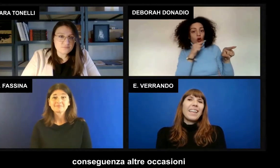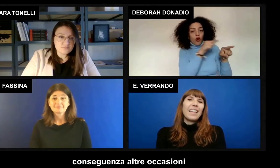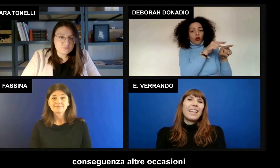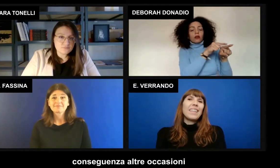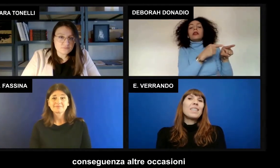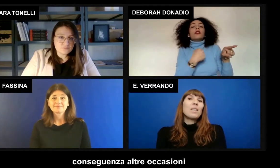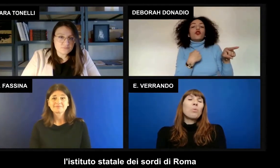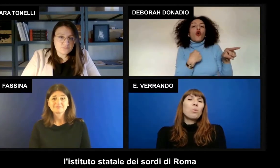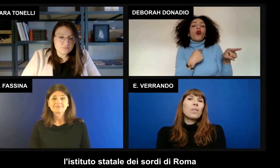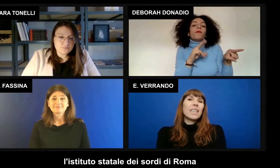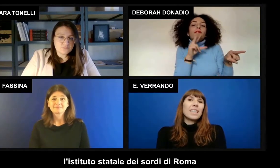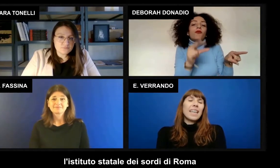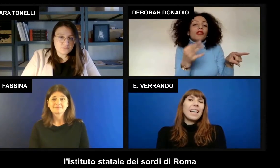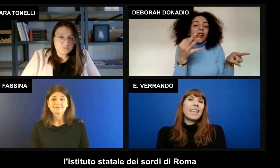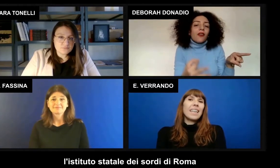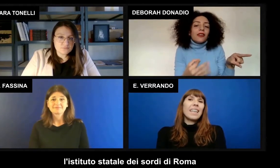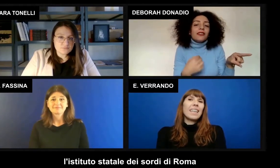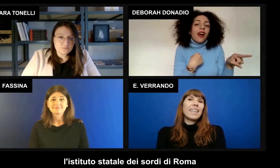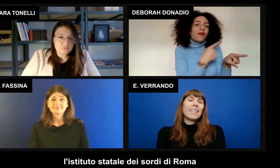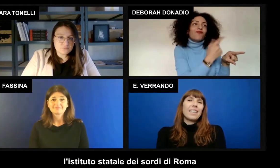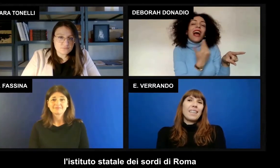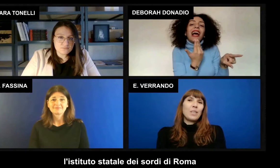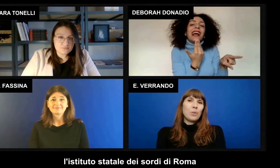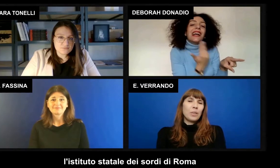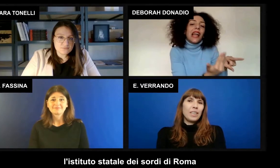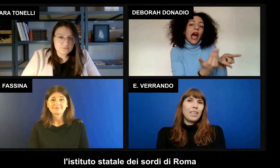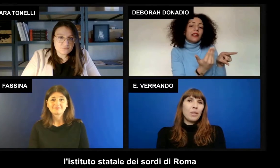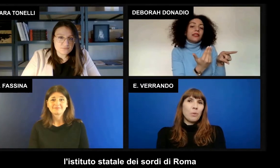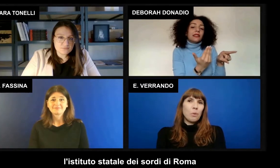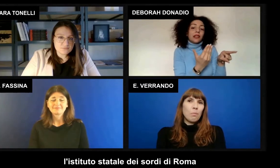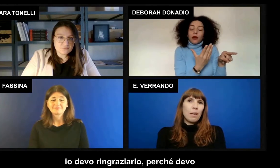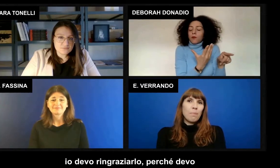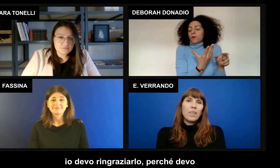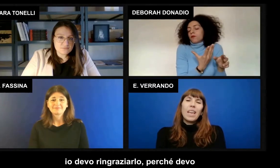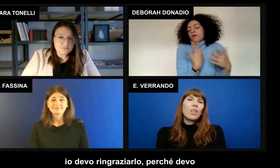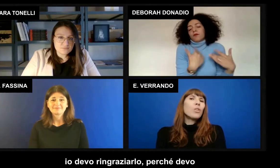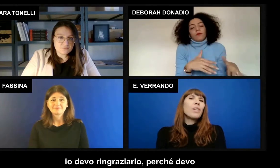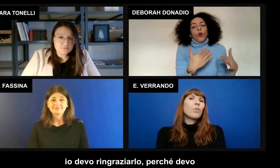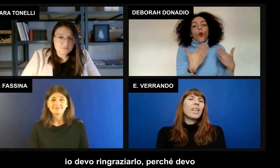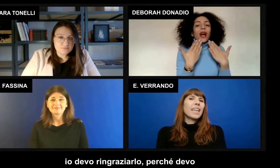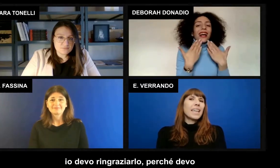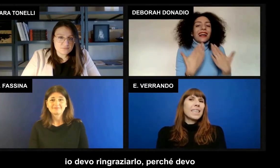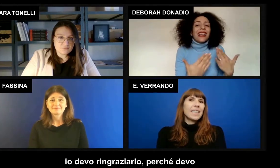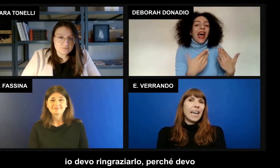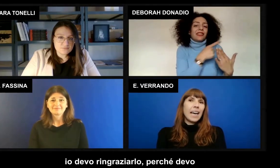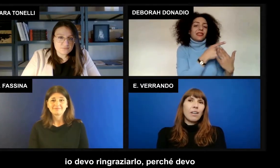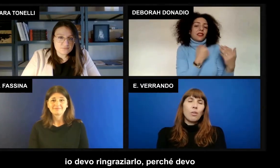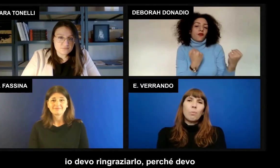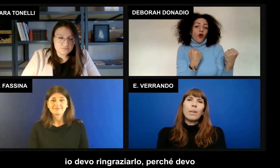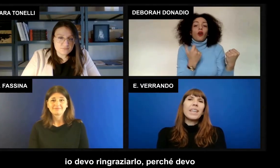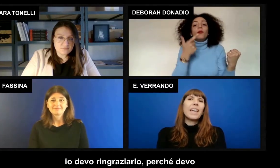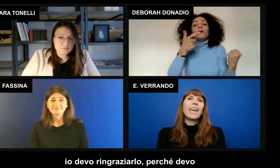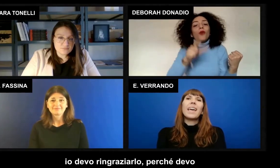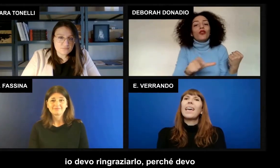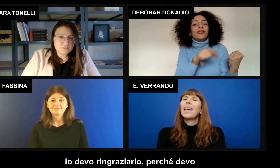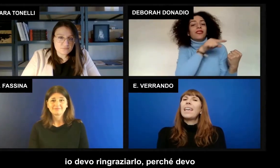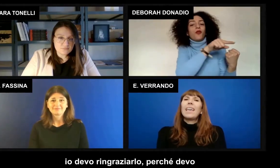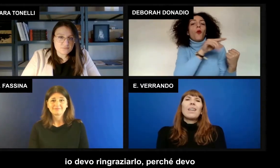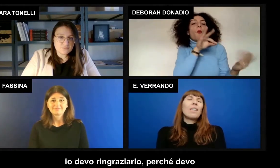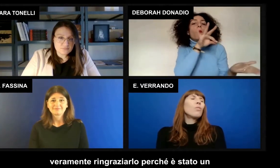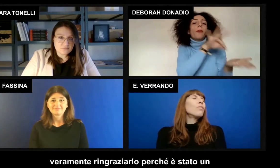L'Istituto Sastale dei Sordi di Roma. Io devo ringraziarlo perché